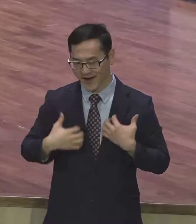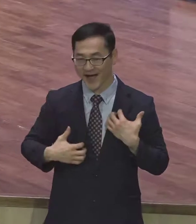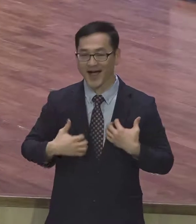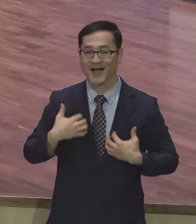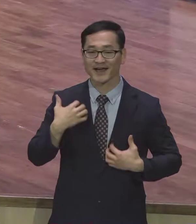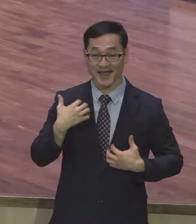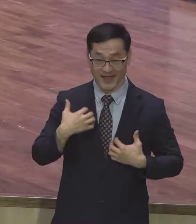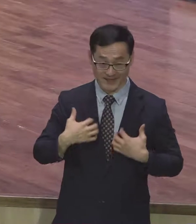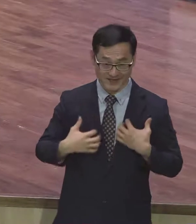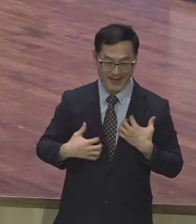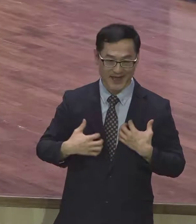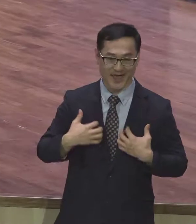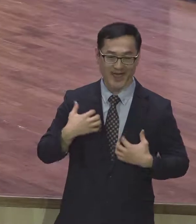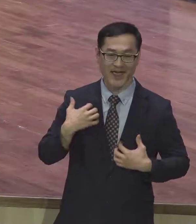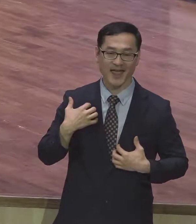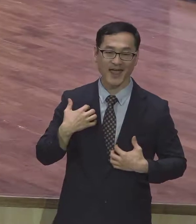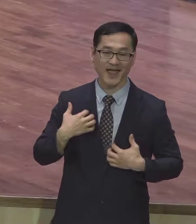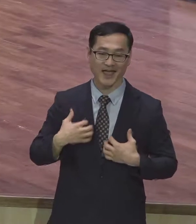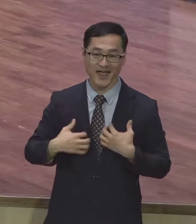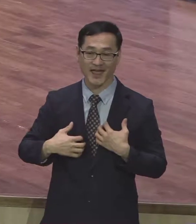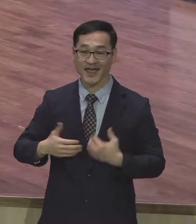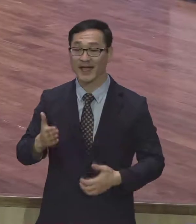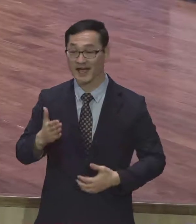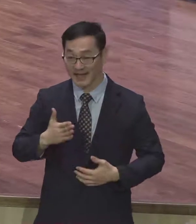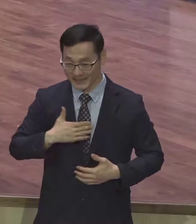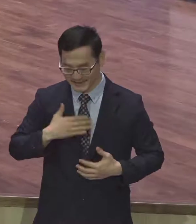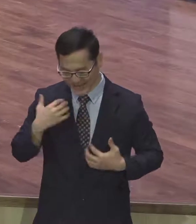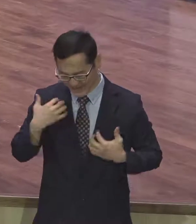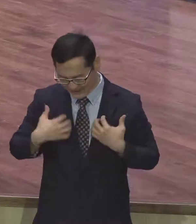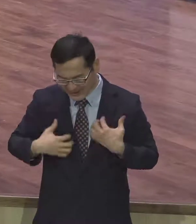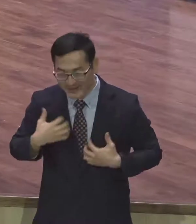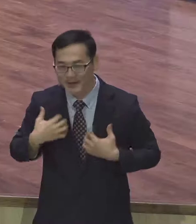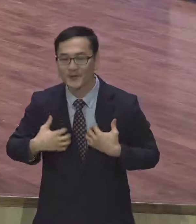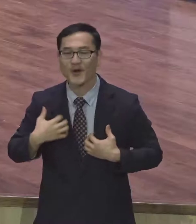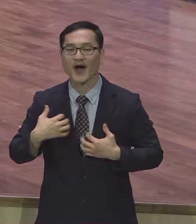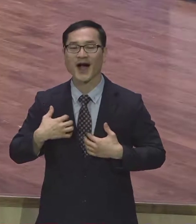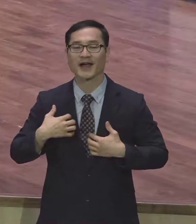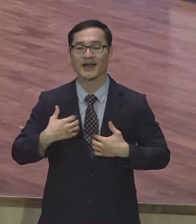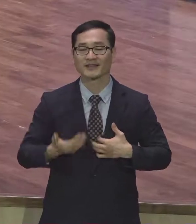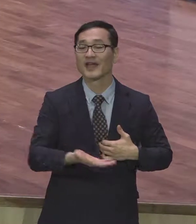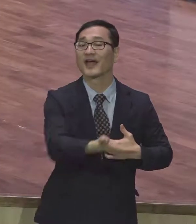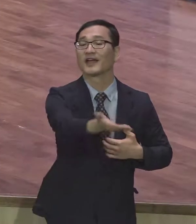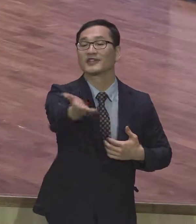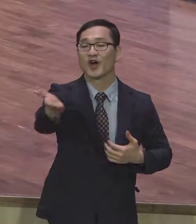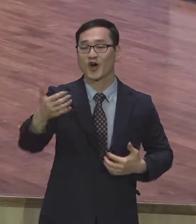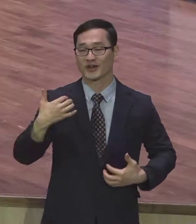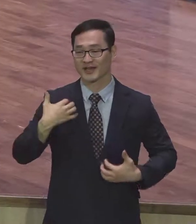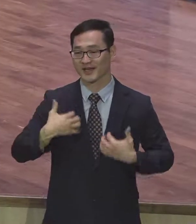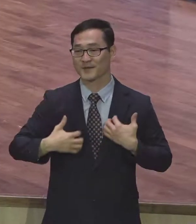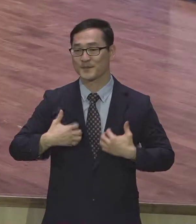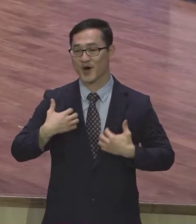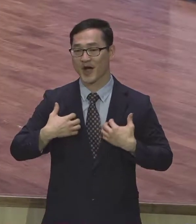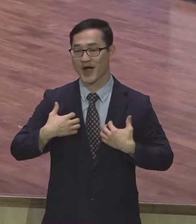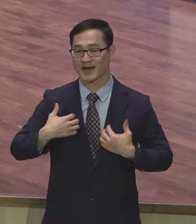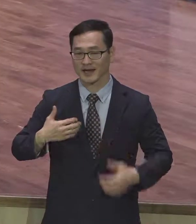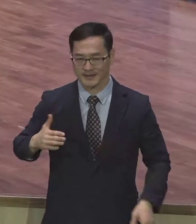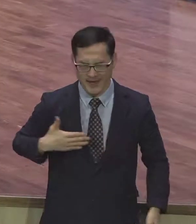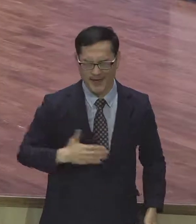하겠네 나 기뻐 하겠네 너 기뻐 하겠네